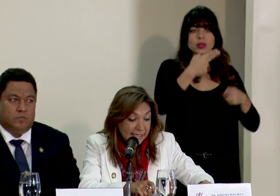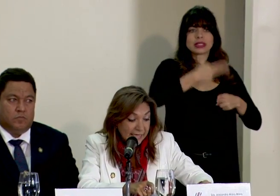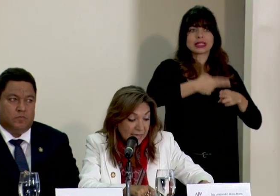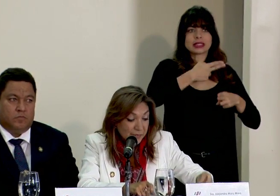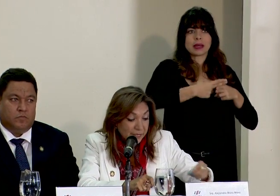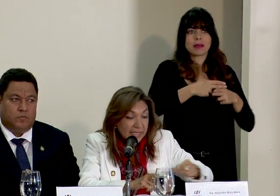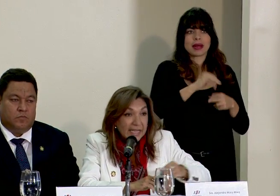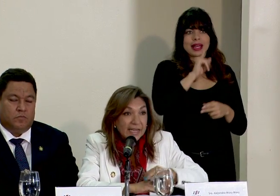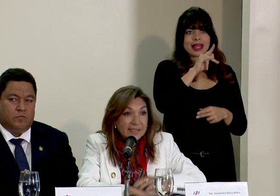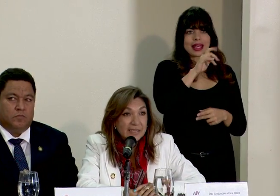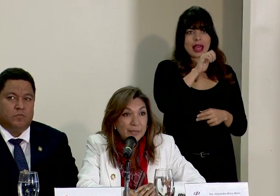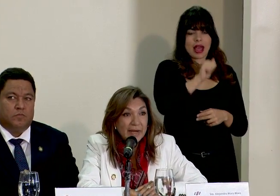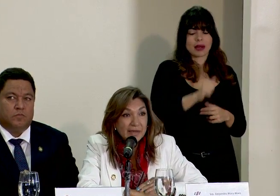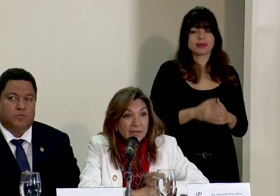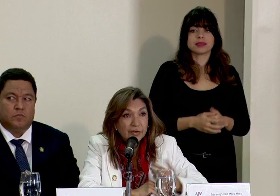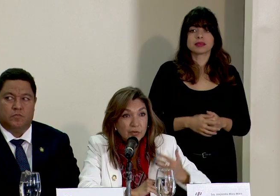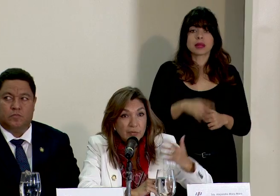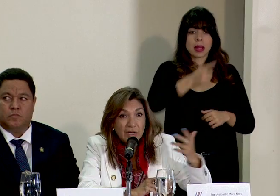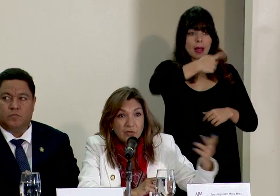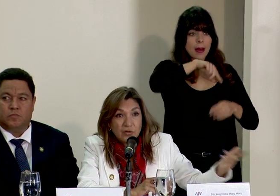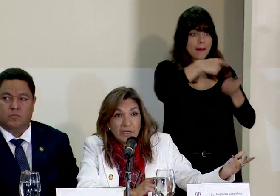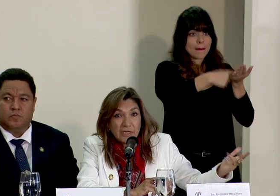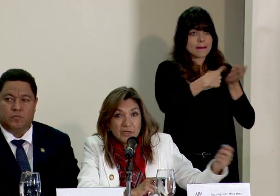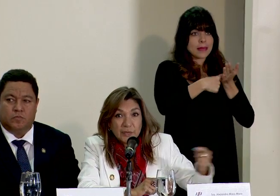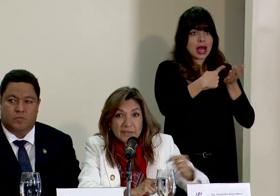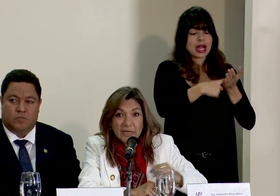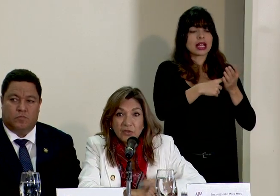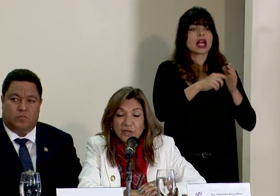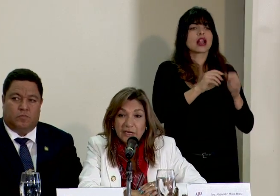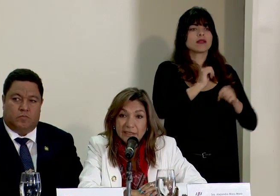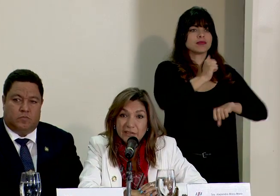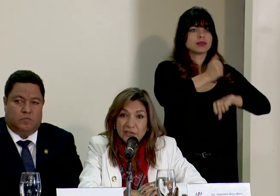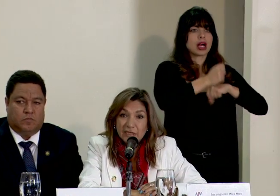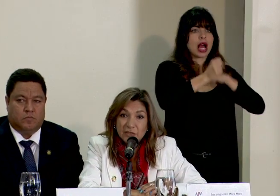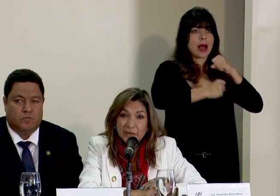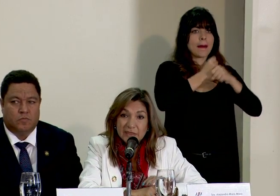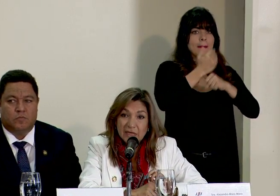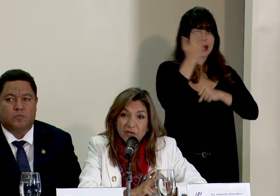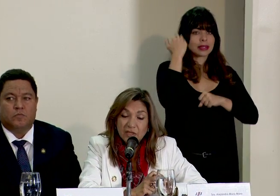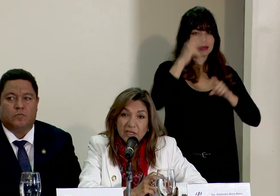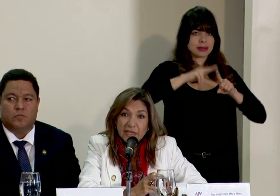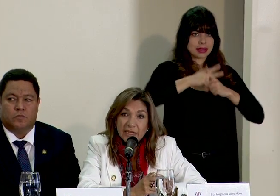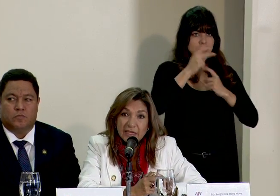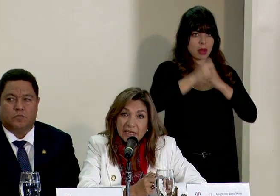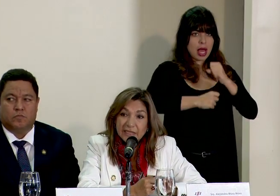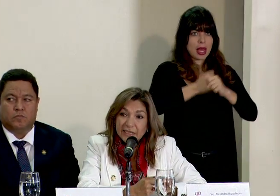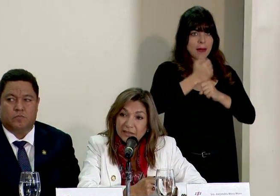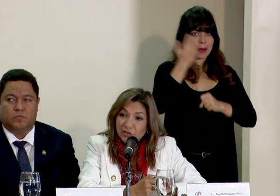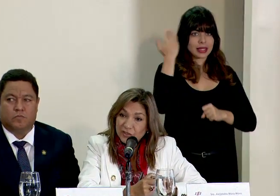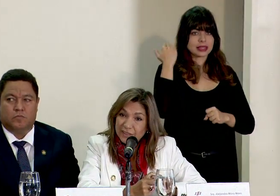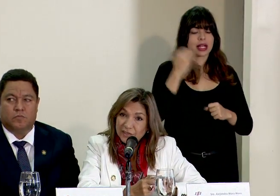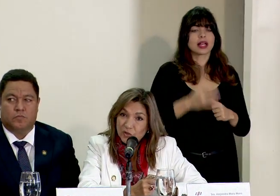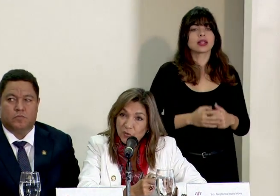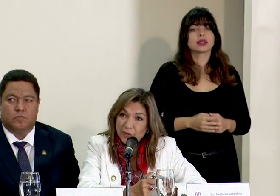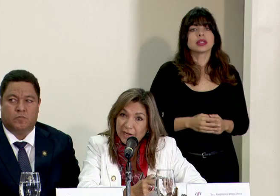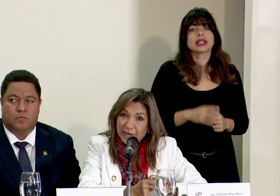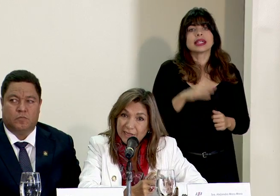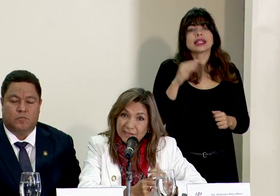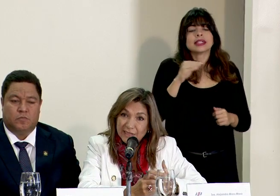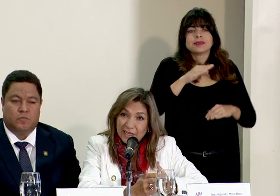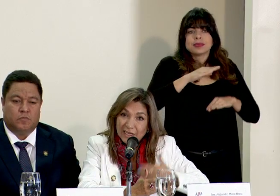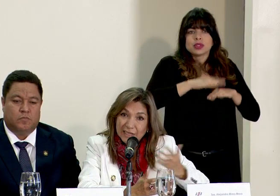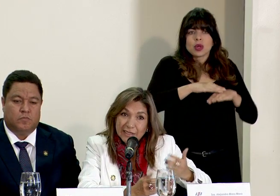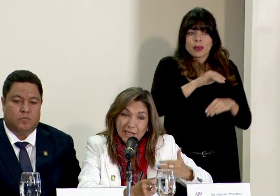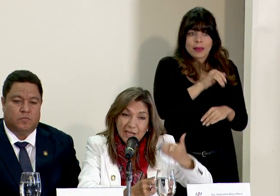IKEA. Este panel fue nombrado el año pasado, a inicios del año pasado y entonces sobre